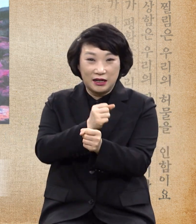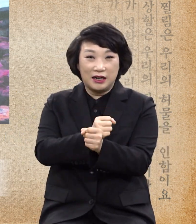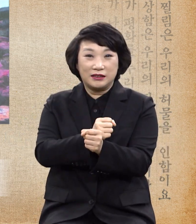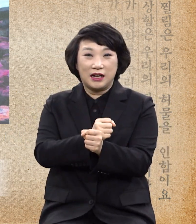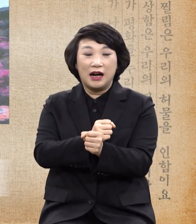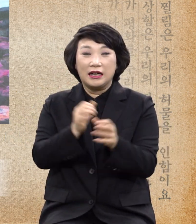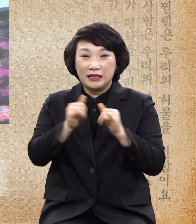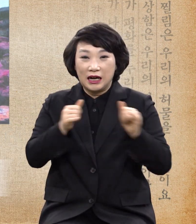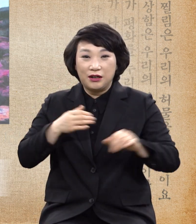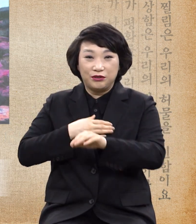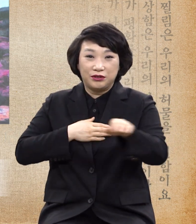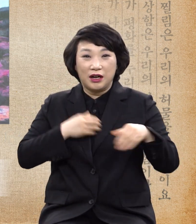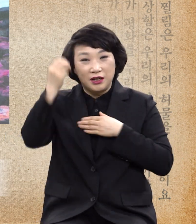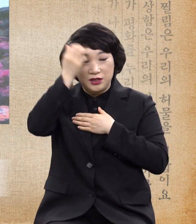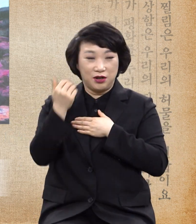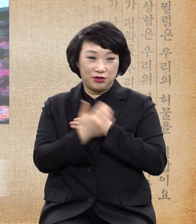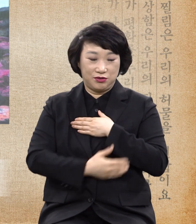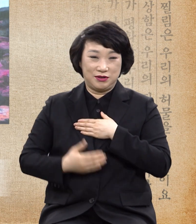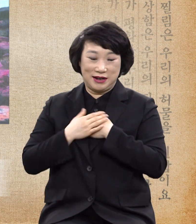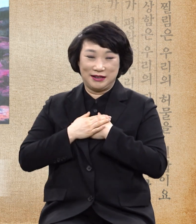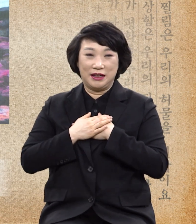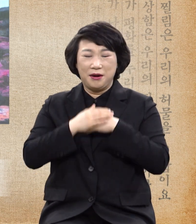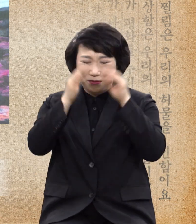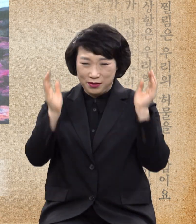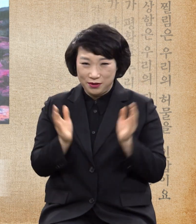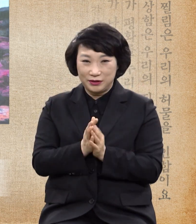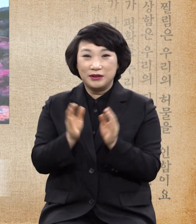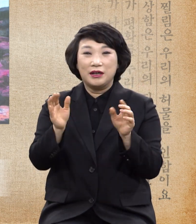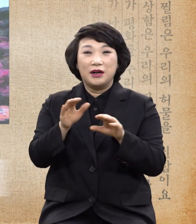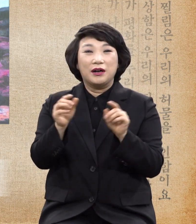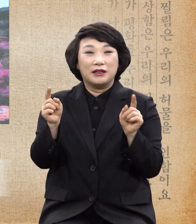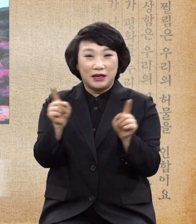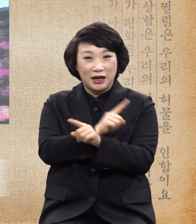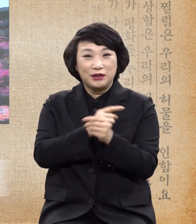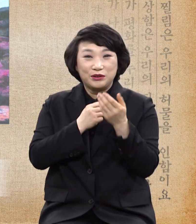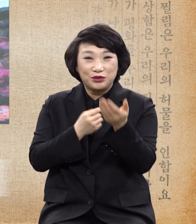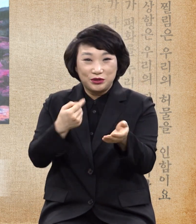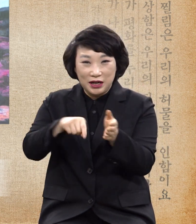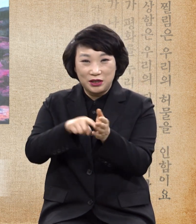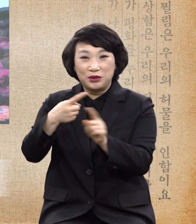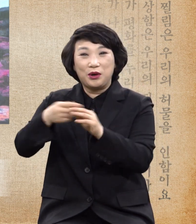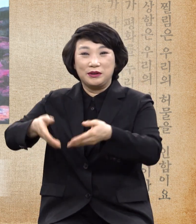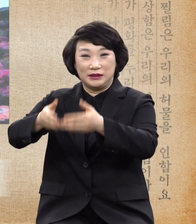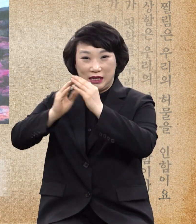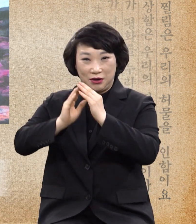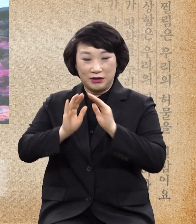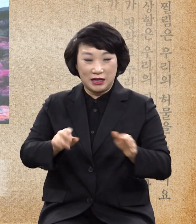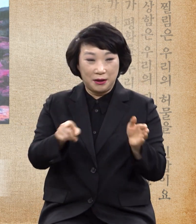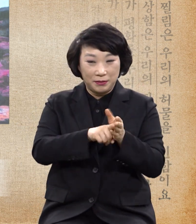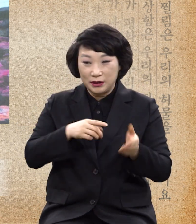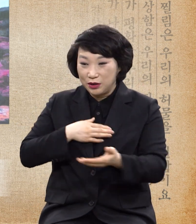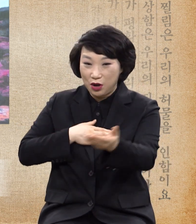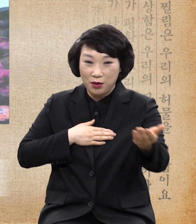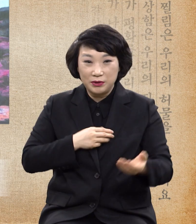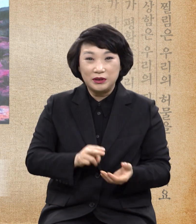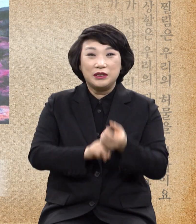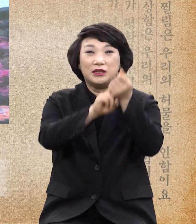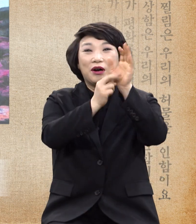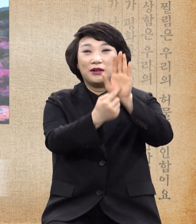인간의 영역을 치료하시려 교회를 세우시고 믿는 자들을 통해서 이적을 행하려 하시는